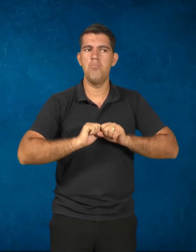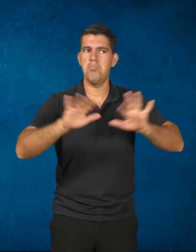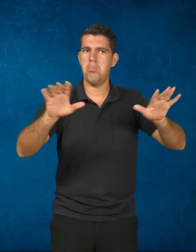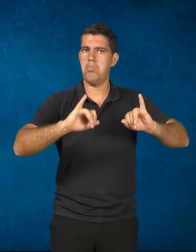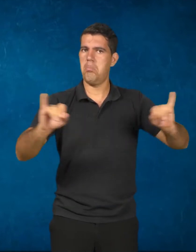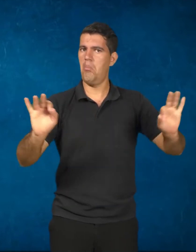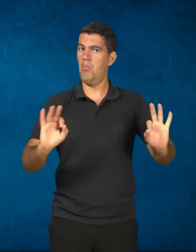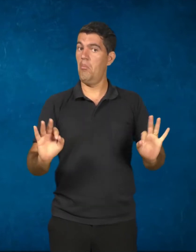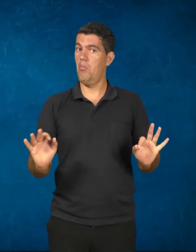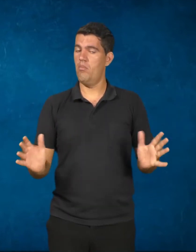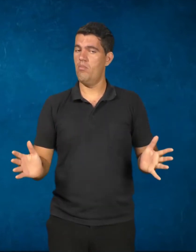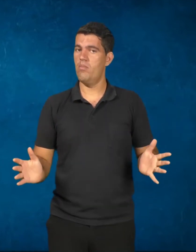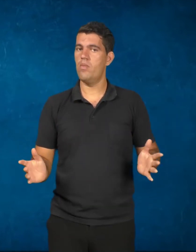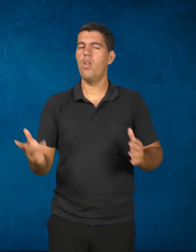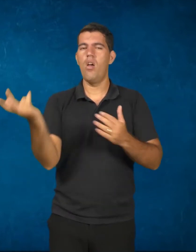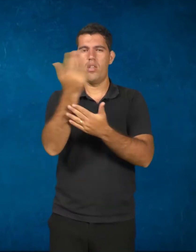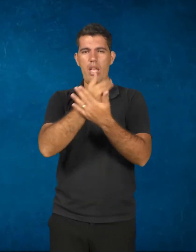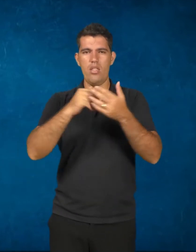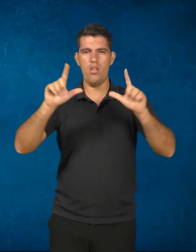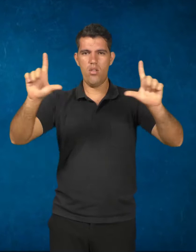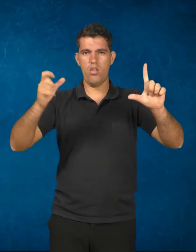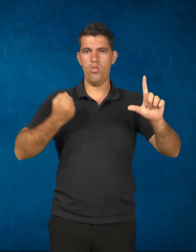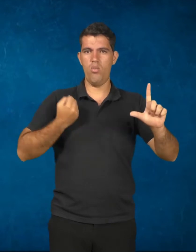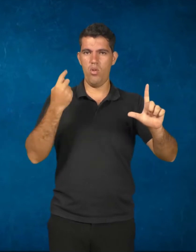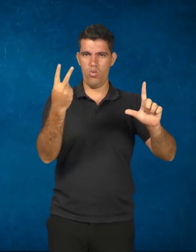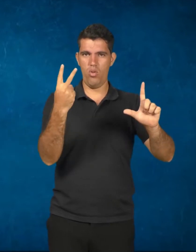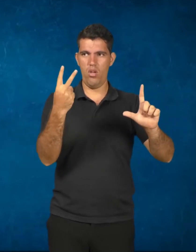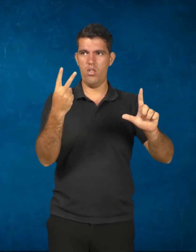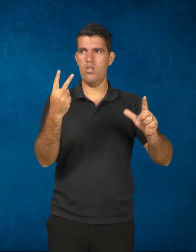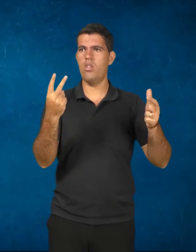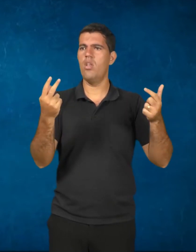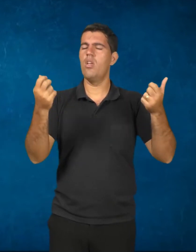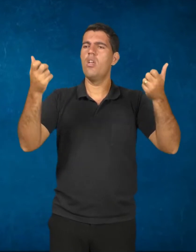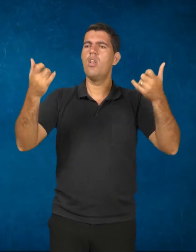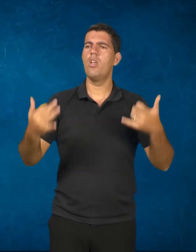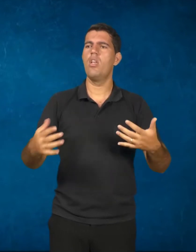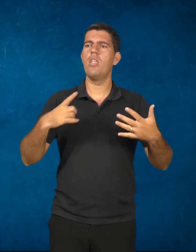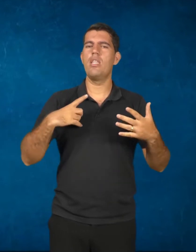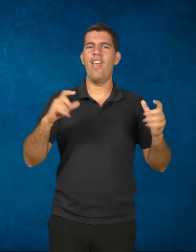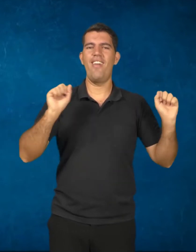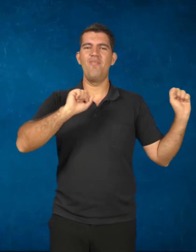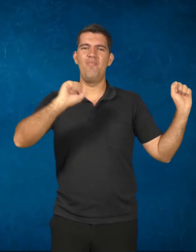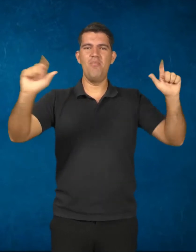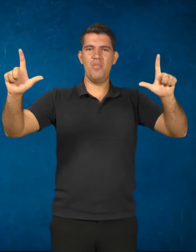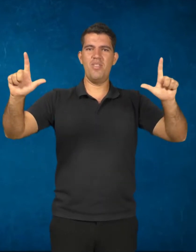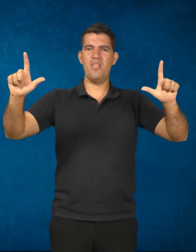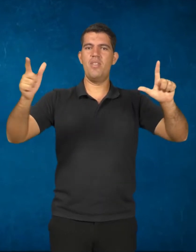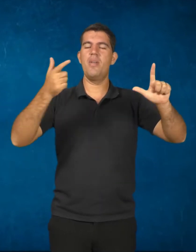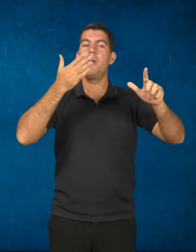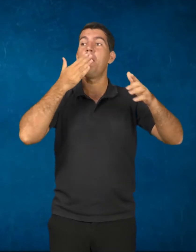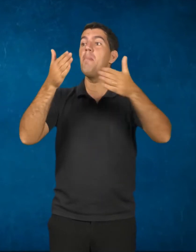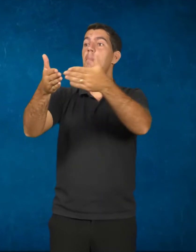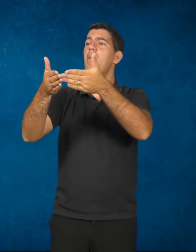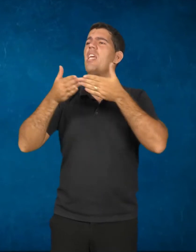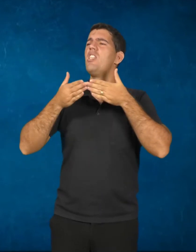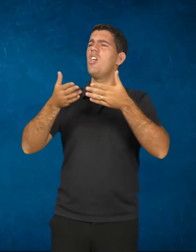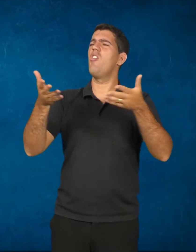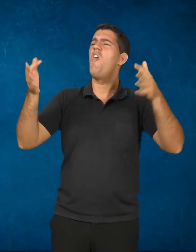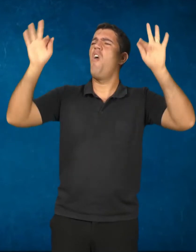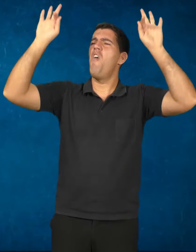Aí nós temos na figura 2 uma reivindicação, um cartaz pedindo pelo fim da